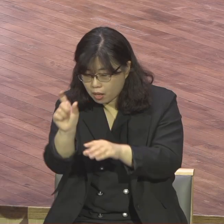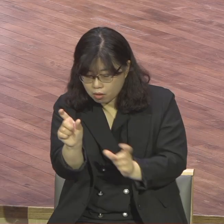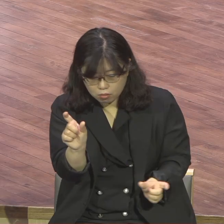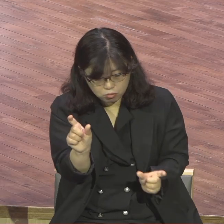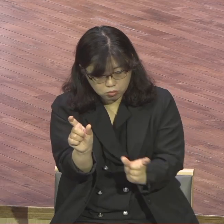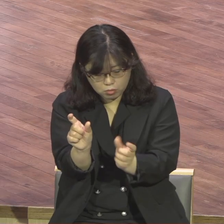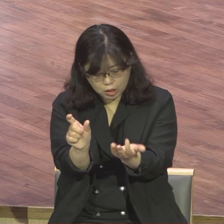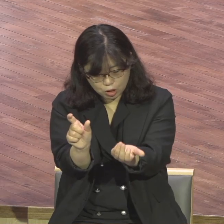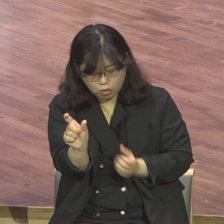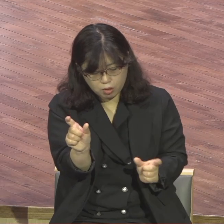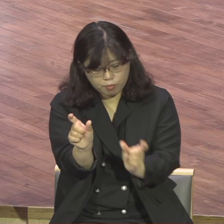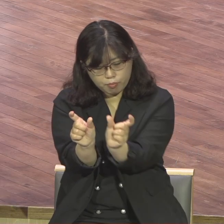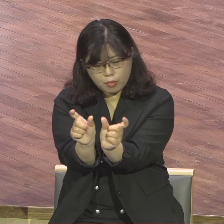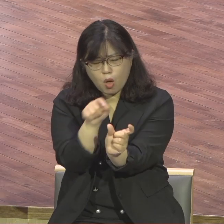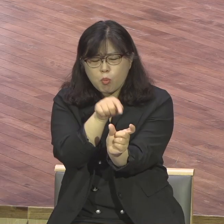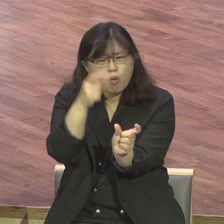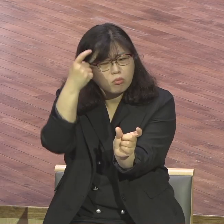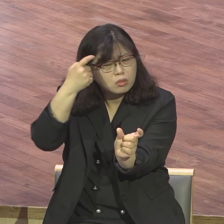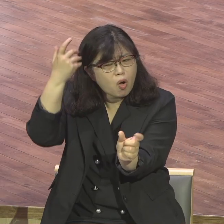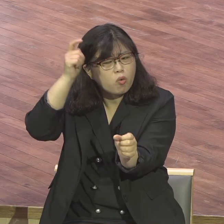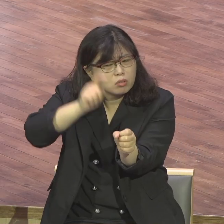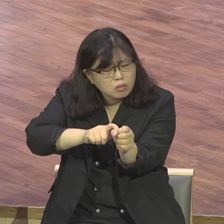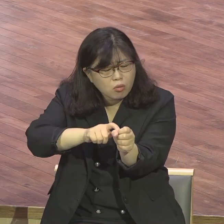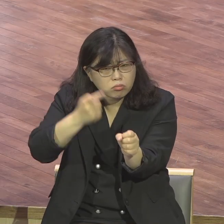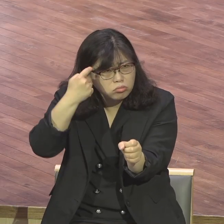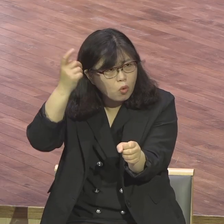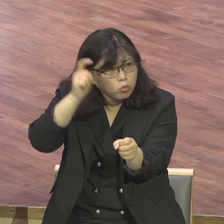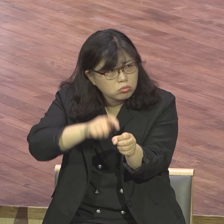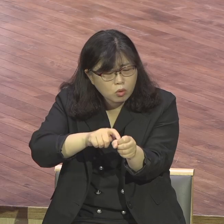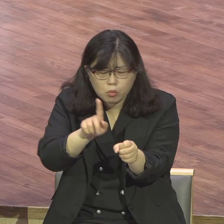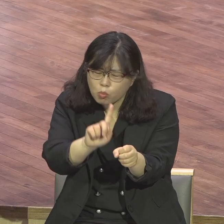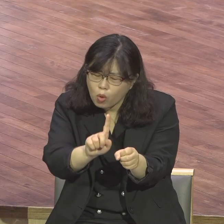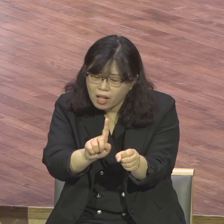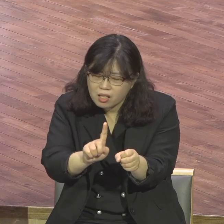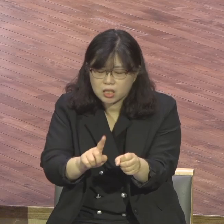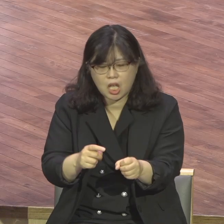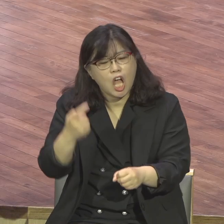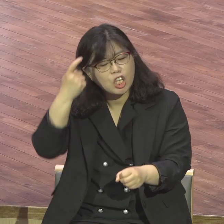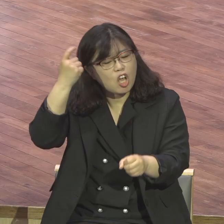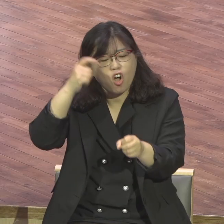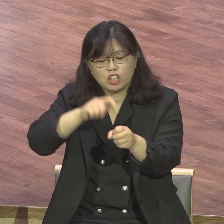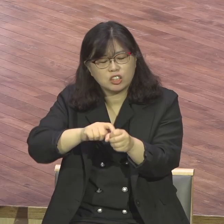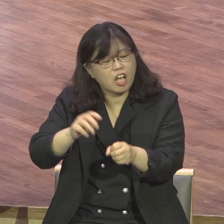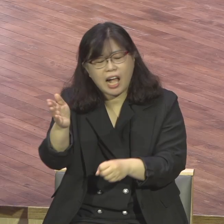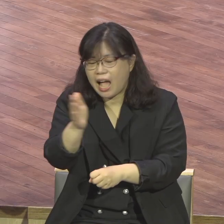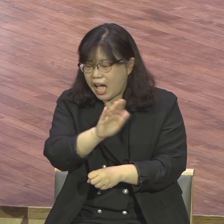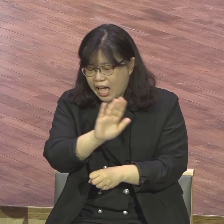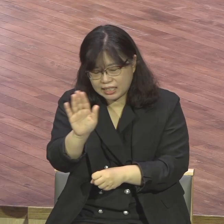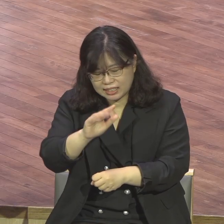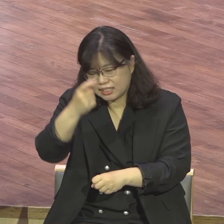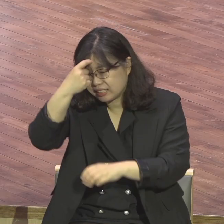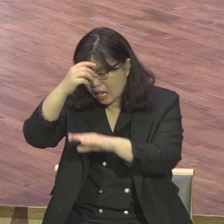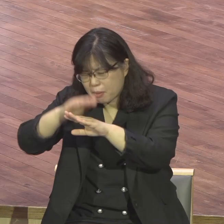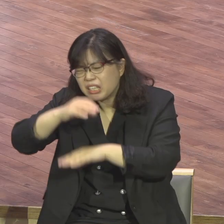하나님이 받으신 예배가 있고 안 받는 예배가 따로 있다고 영적 예배만 받으시는데 구약성경에 보면